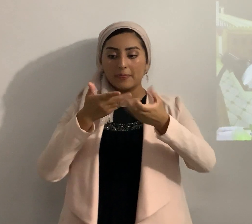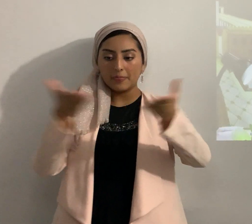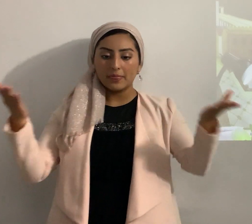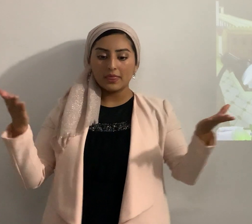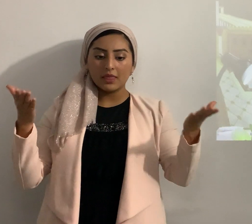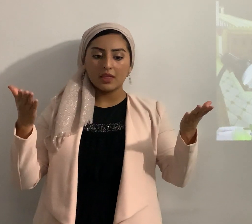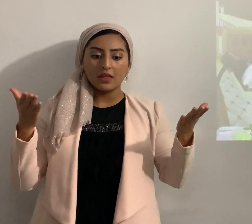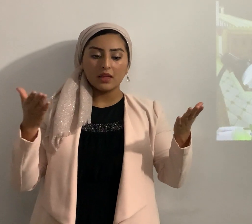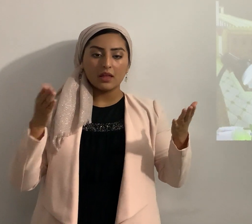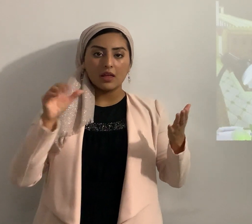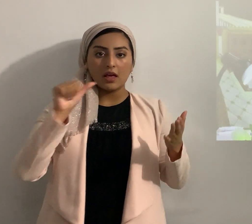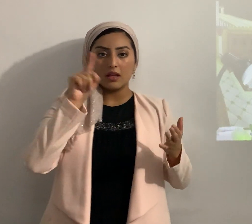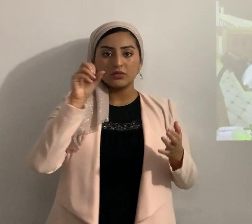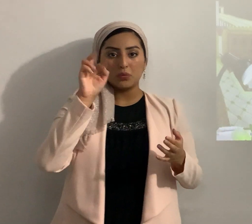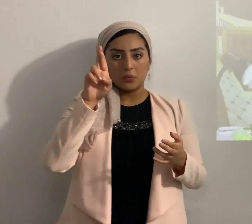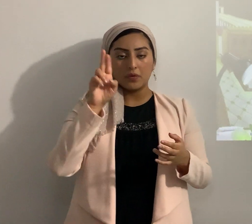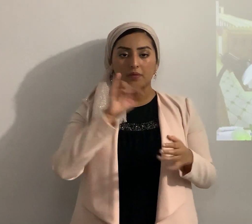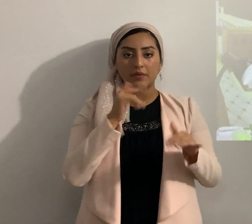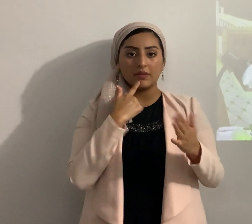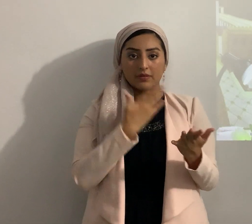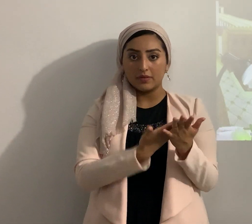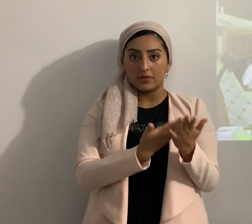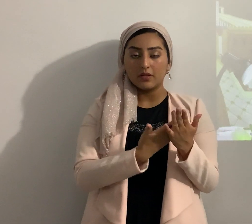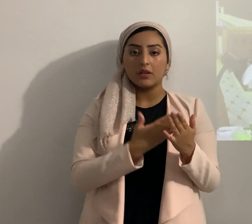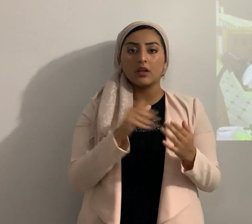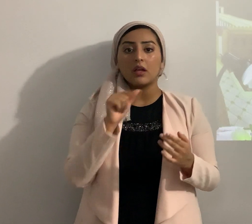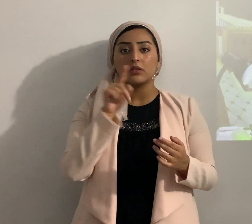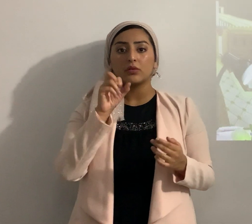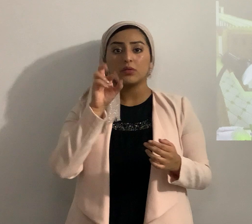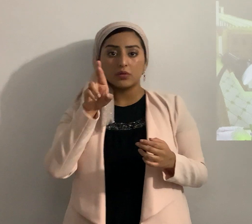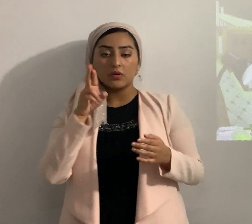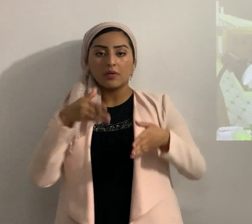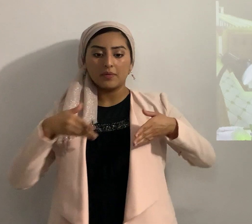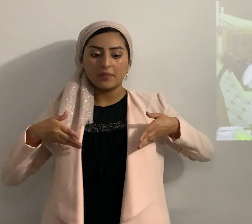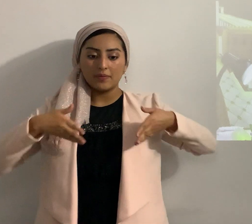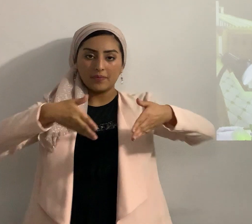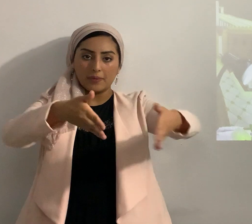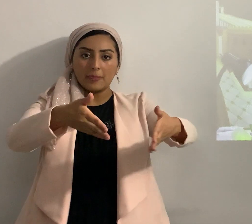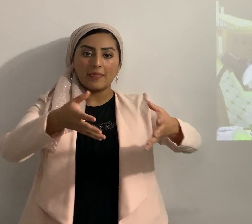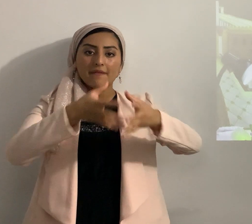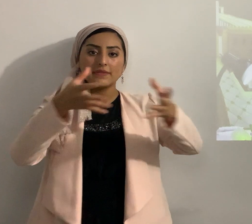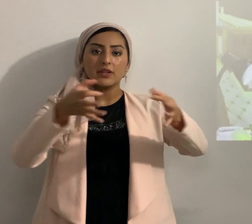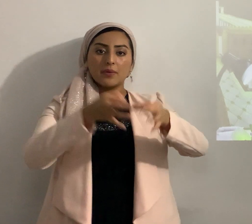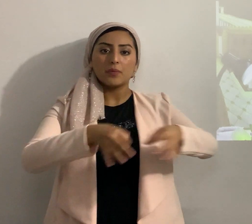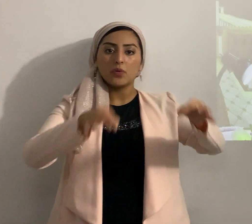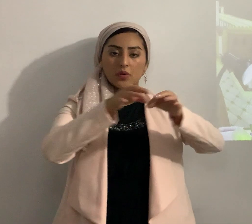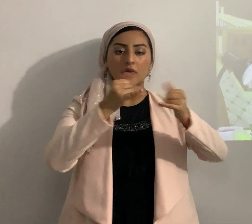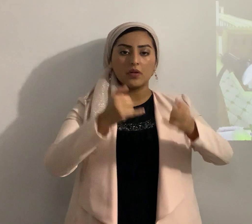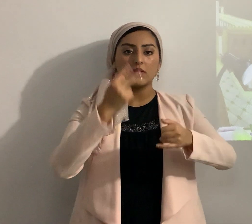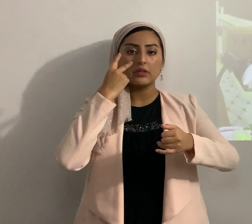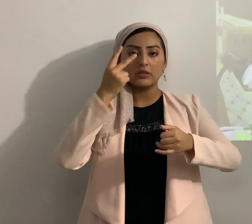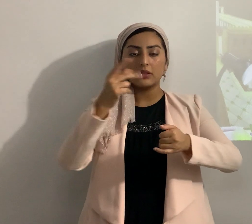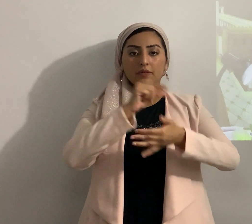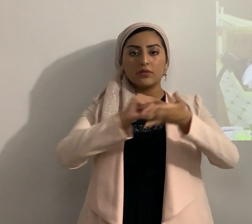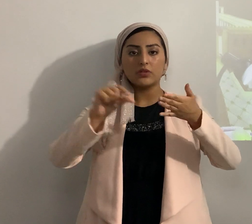Azor como dice aquí Azor era una ruta era muy importante ahorita vamos a ver el verso 10 en adelante